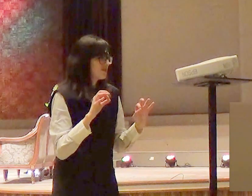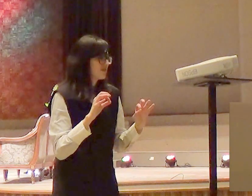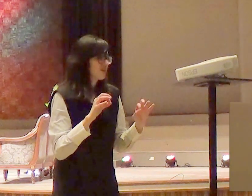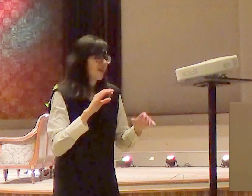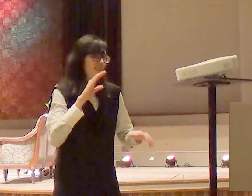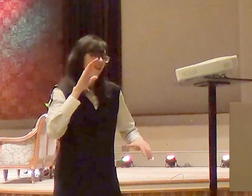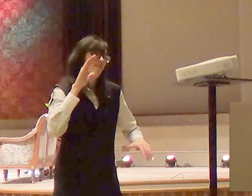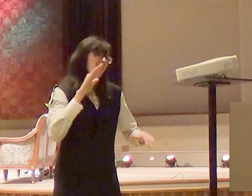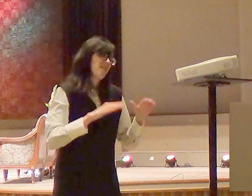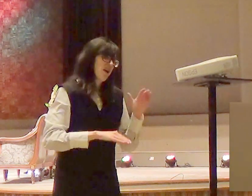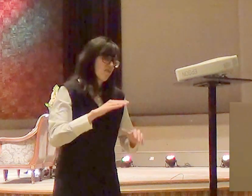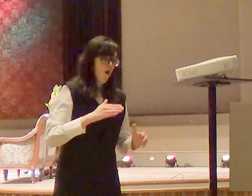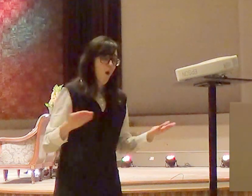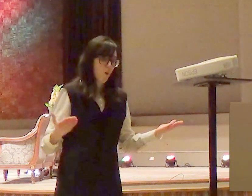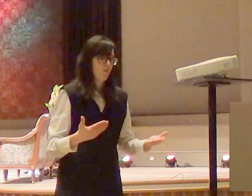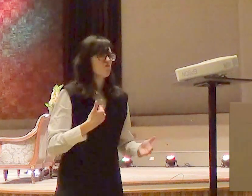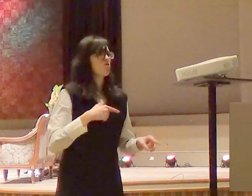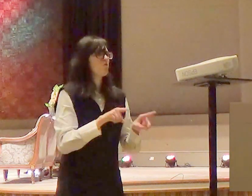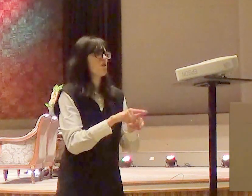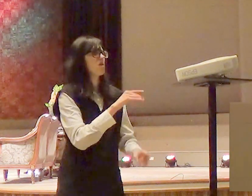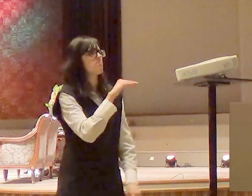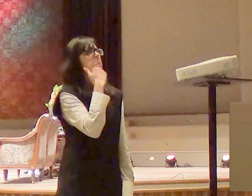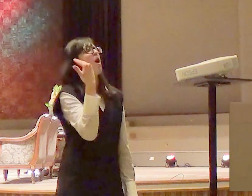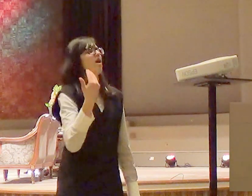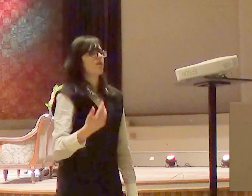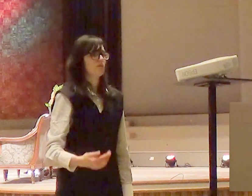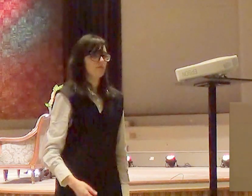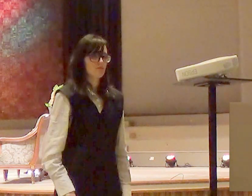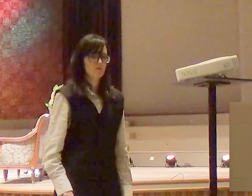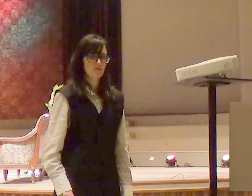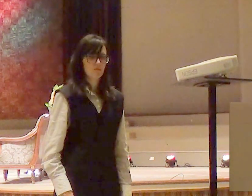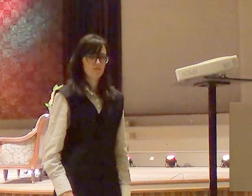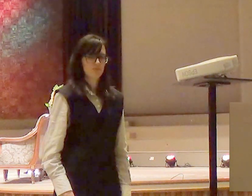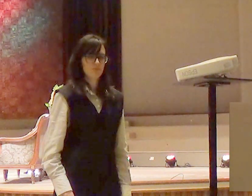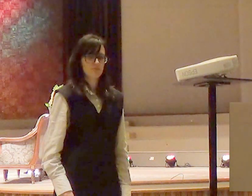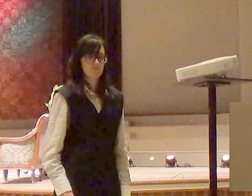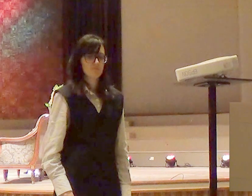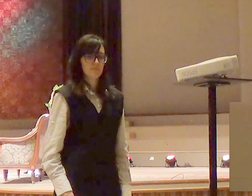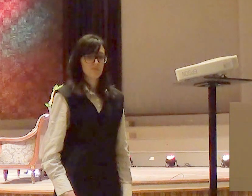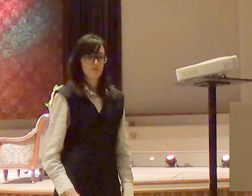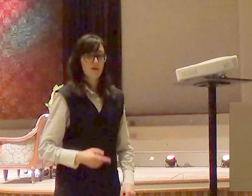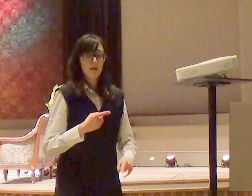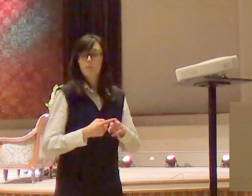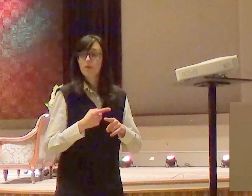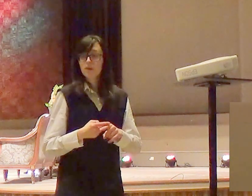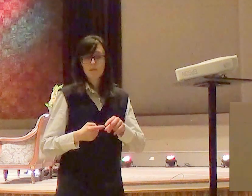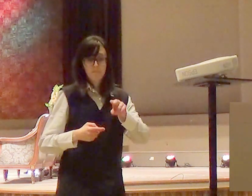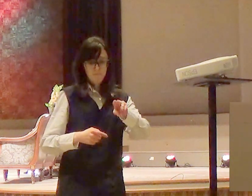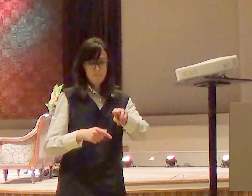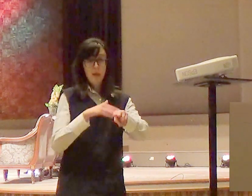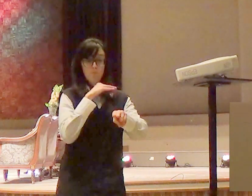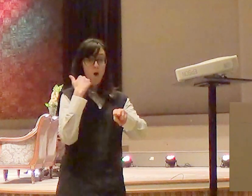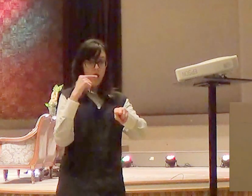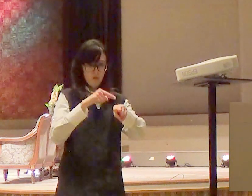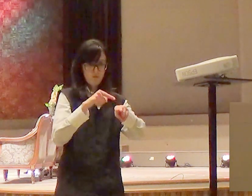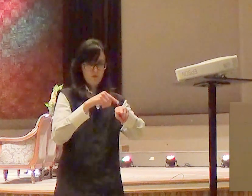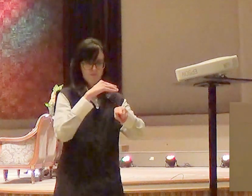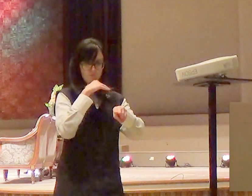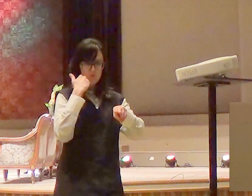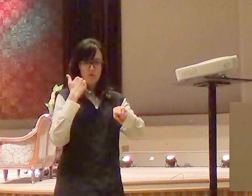provavelmente hoje eu estaria no caixão do lado dele porque eu era da turma dele eu frequentava os mesmos lugares com